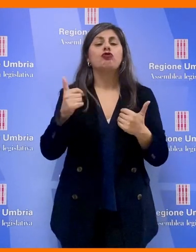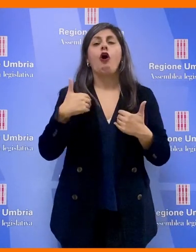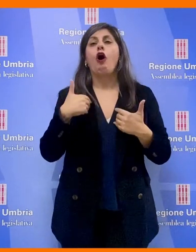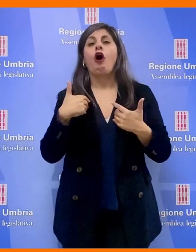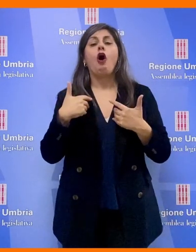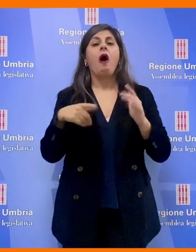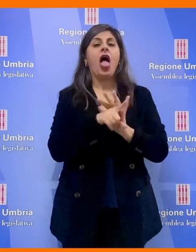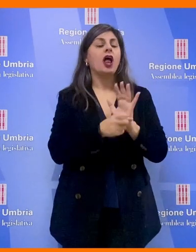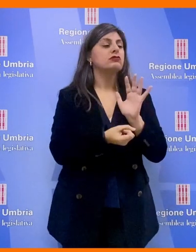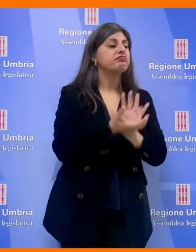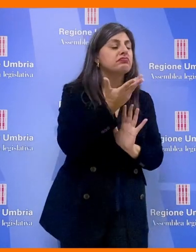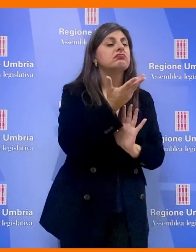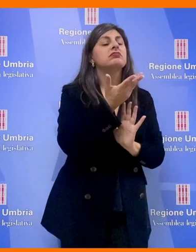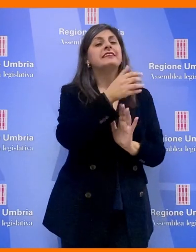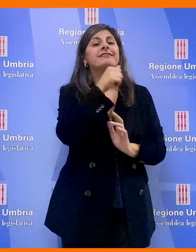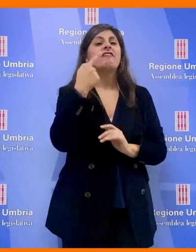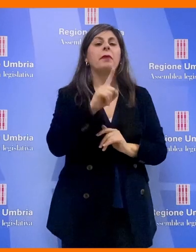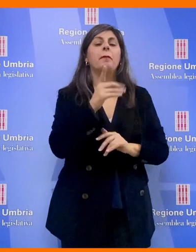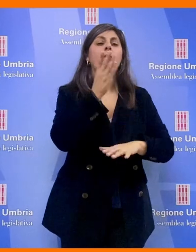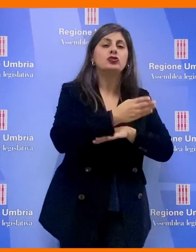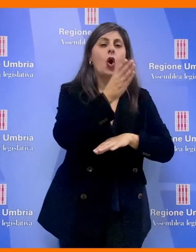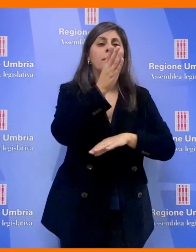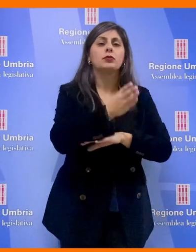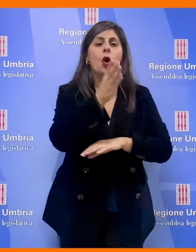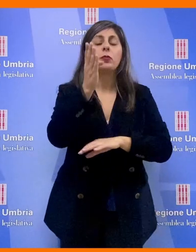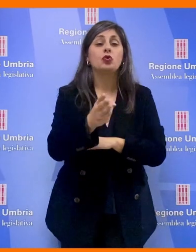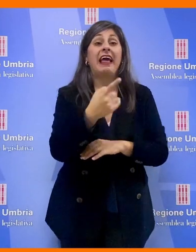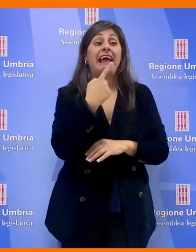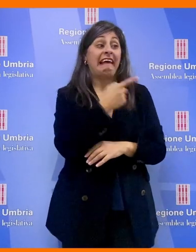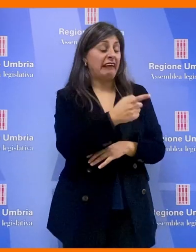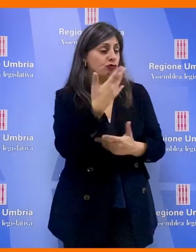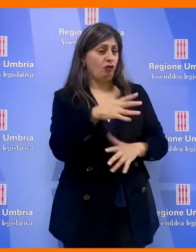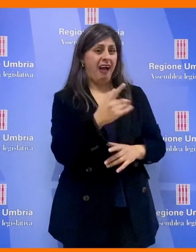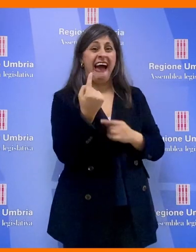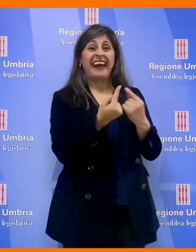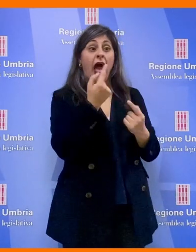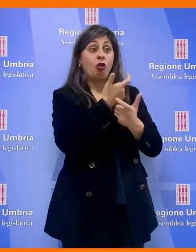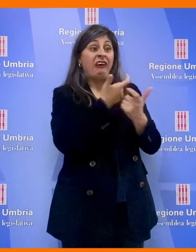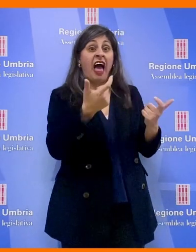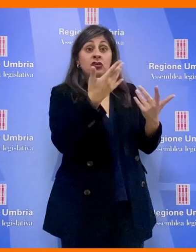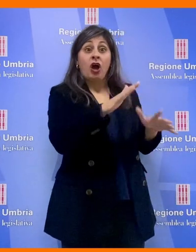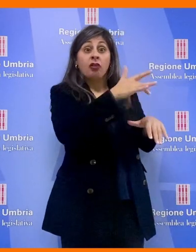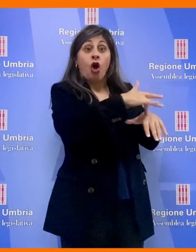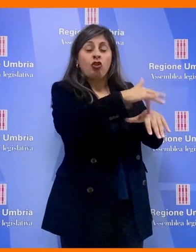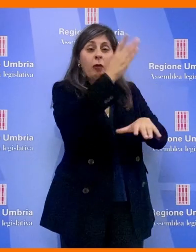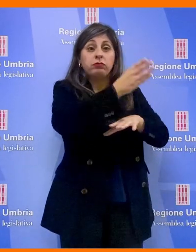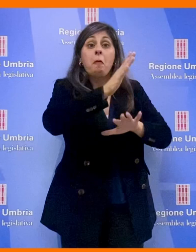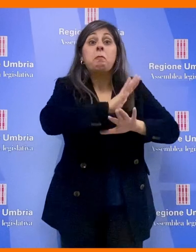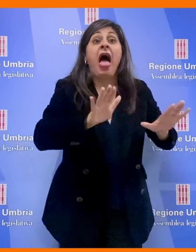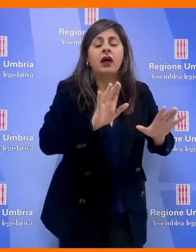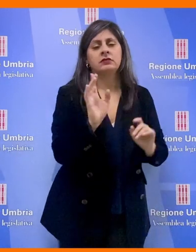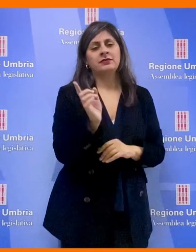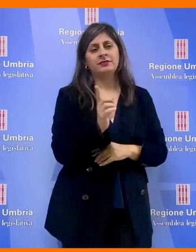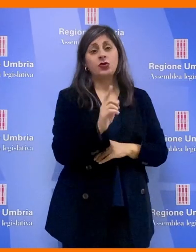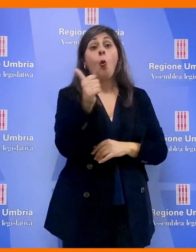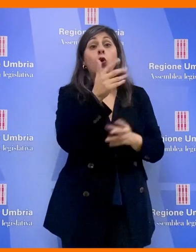con leggi che vadano a punire chi si macchia di reati così gravi, questo è importante, ma non